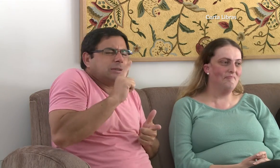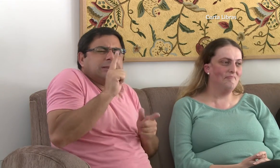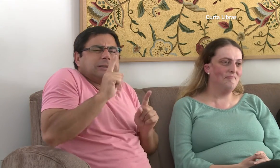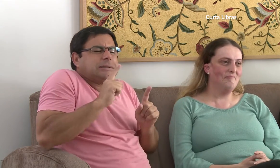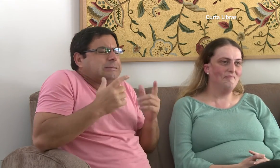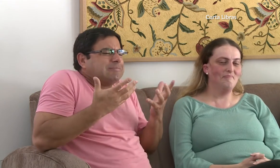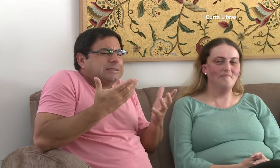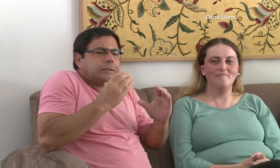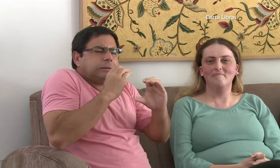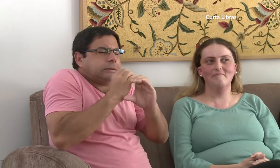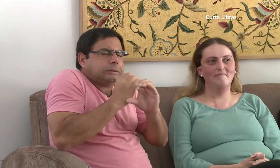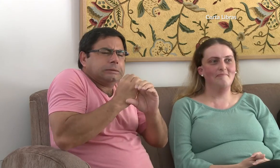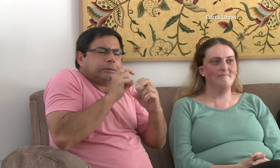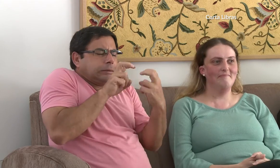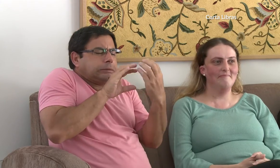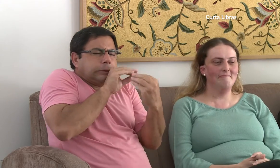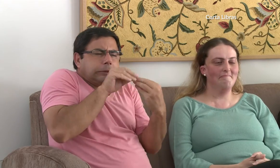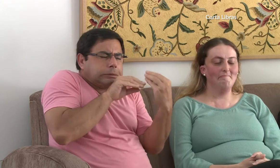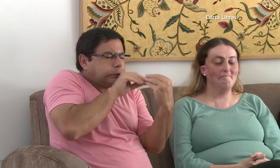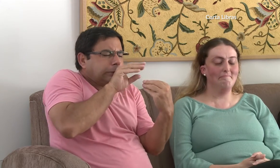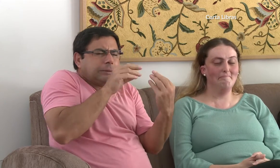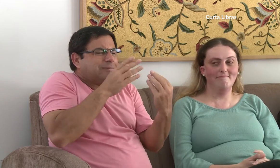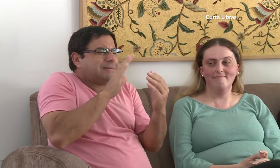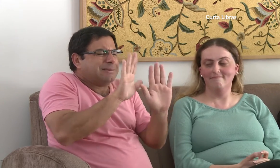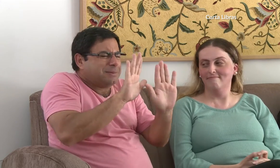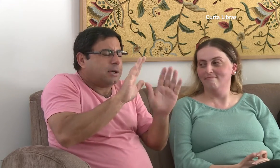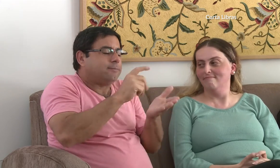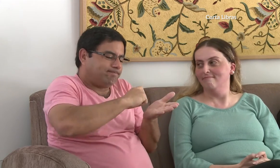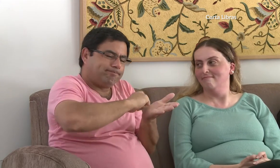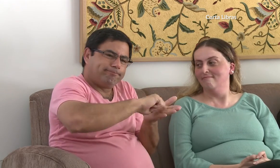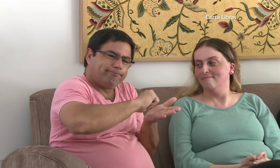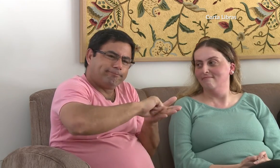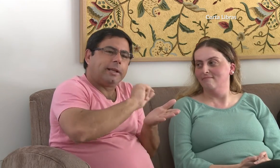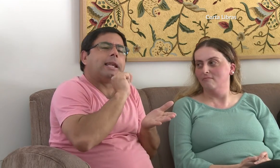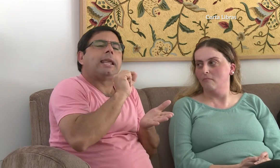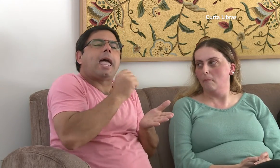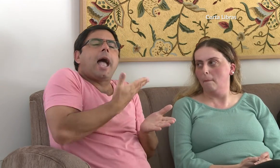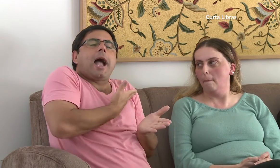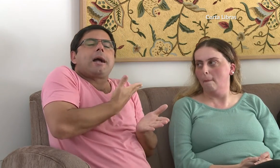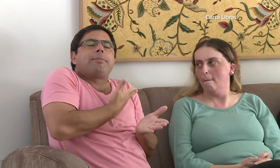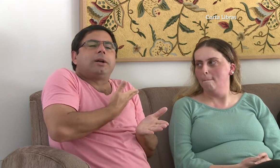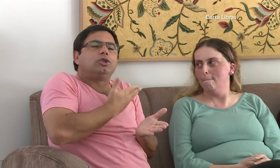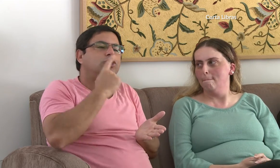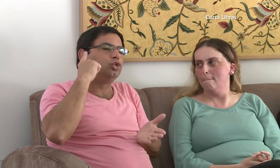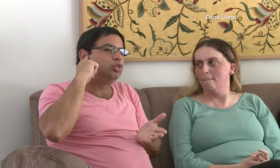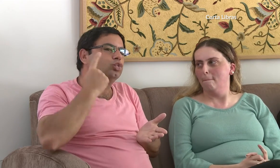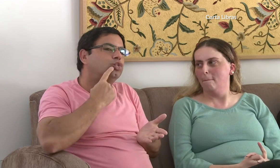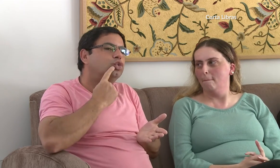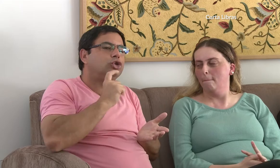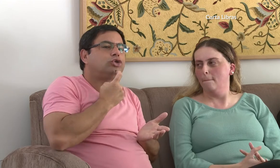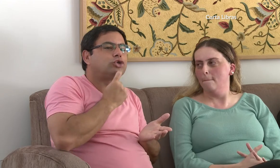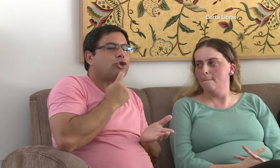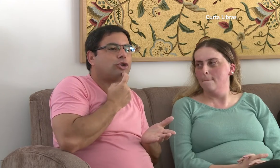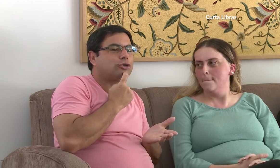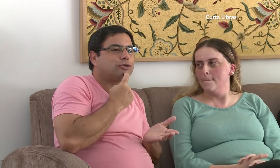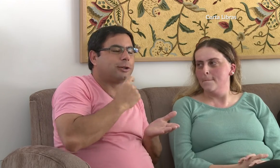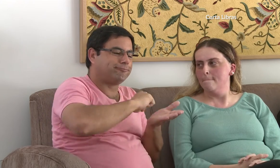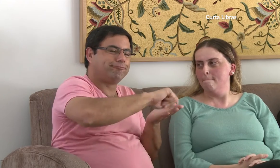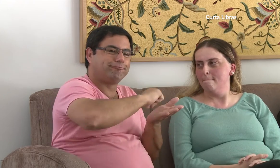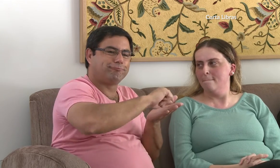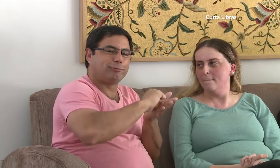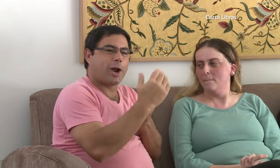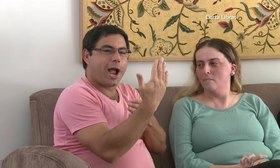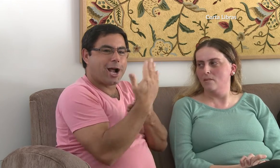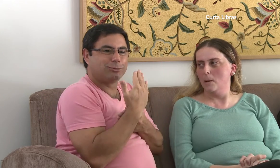No começo, não conseguíamos nos comunicar. Ela só oralizava. Um amigo